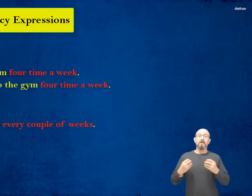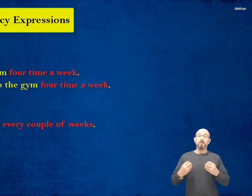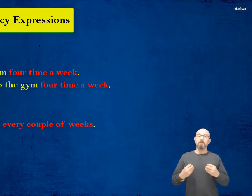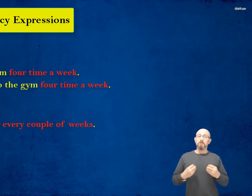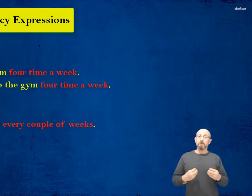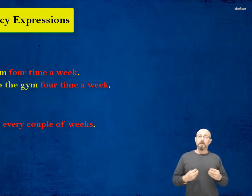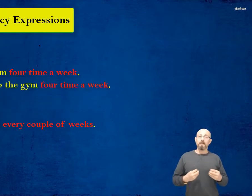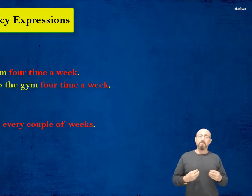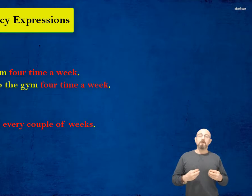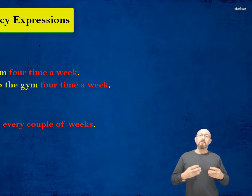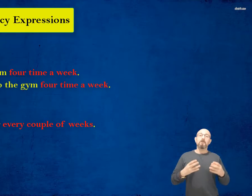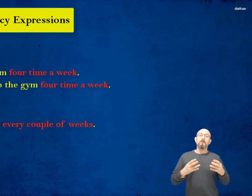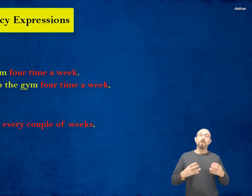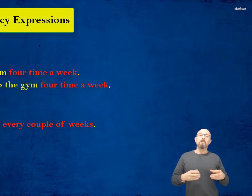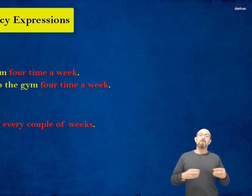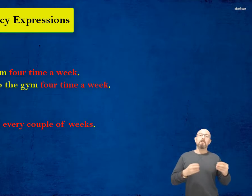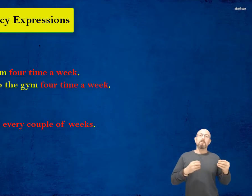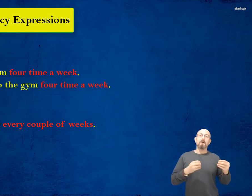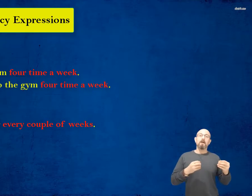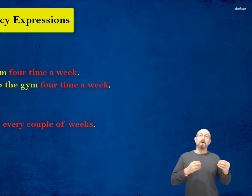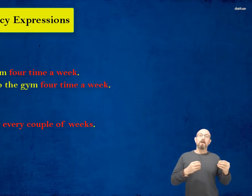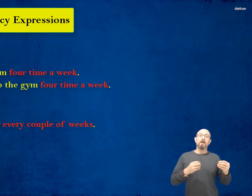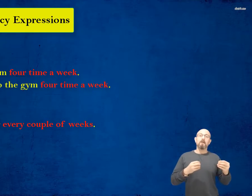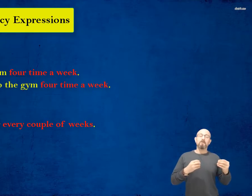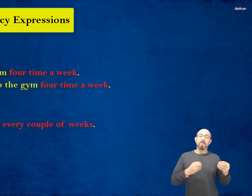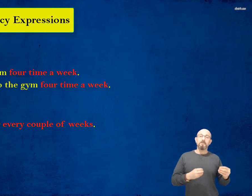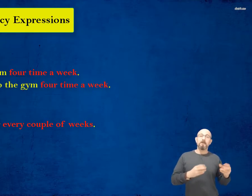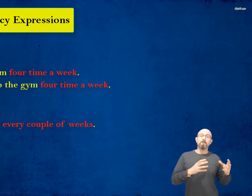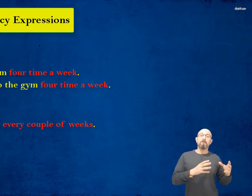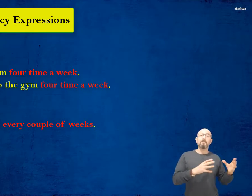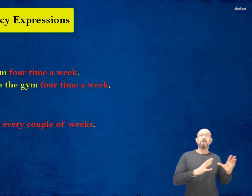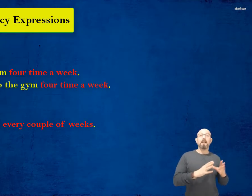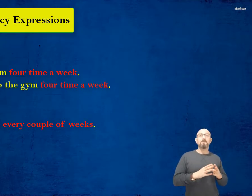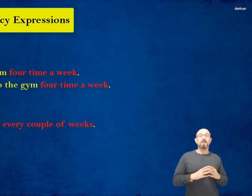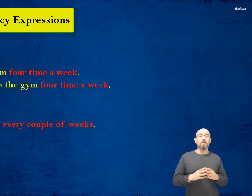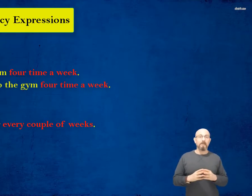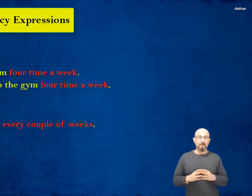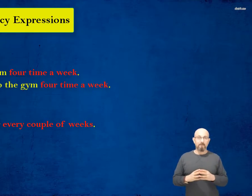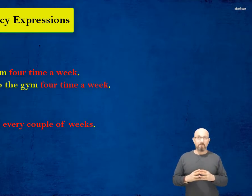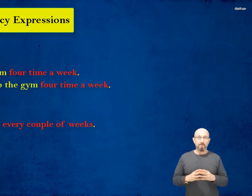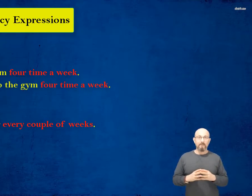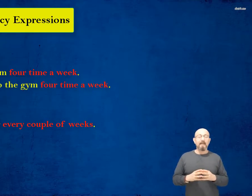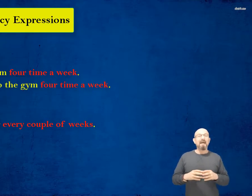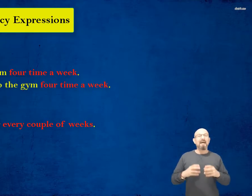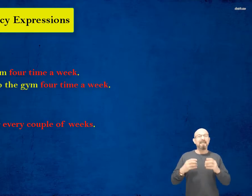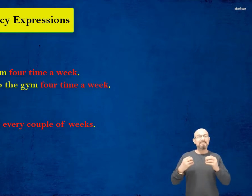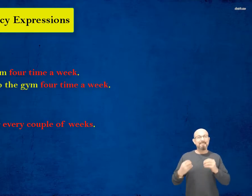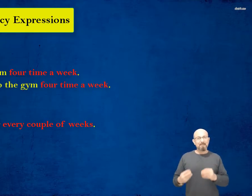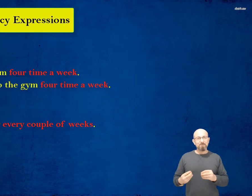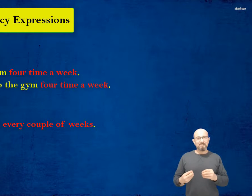usually go to the gym four times a week I sometimes